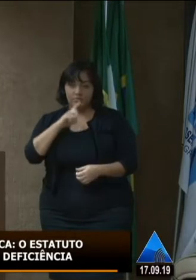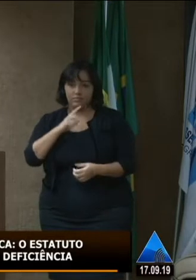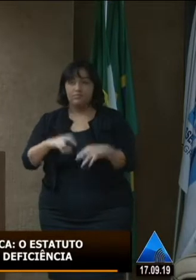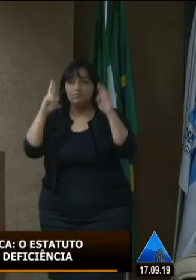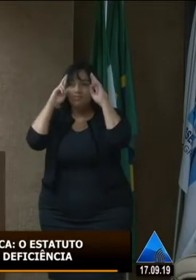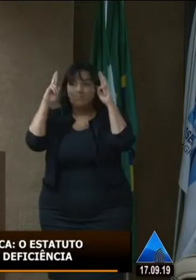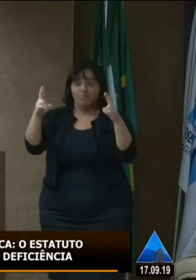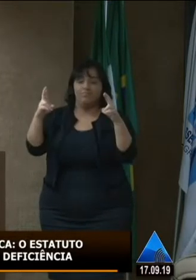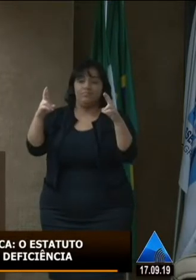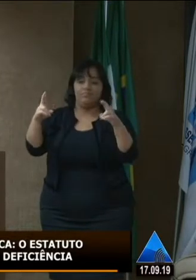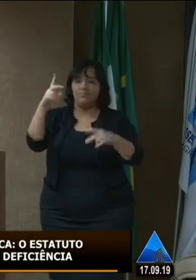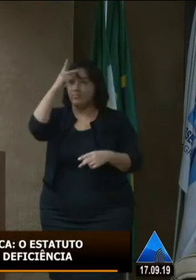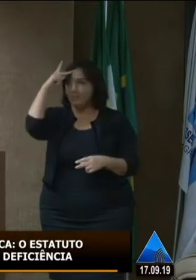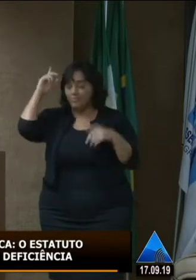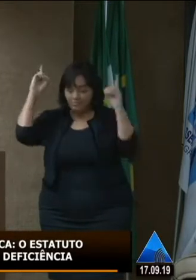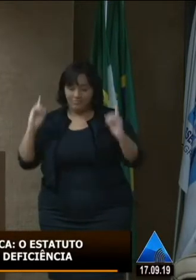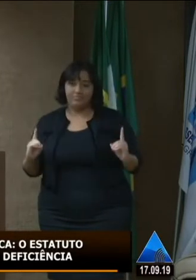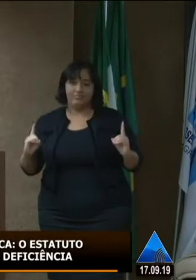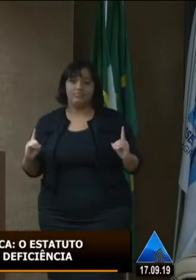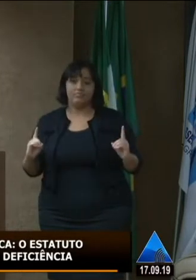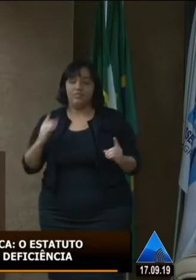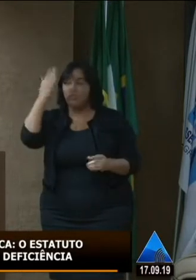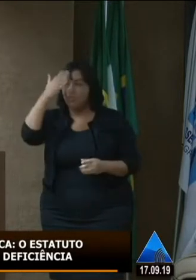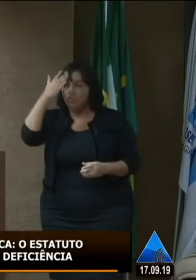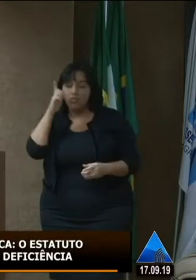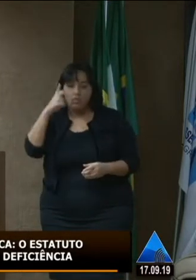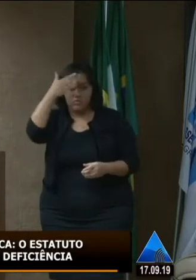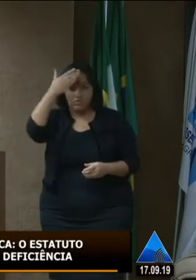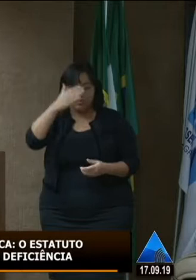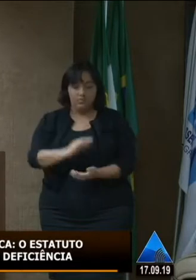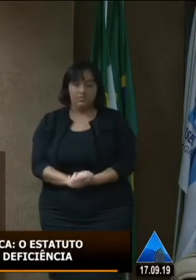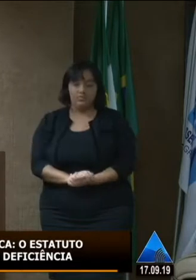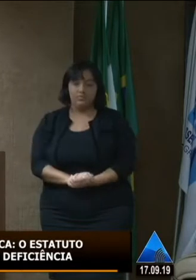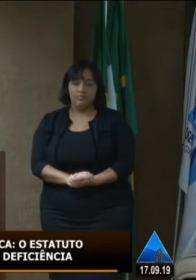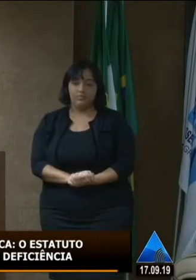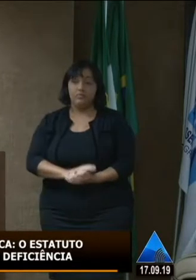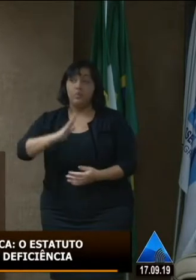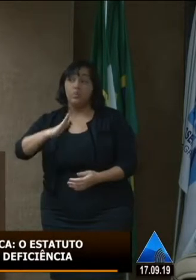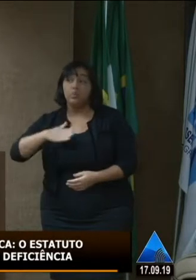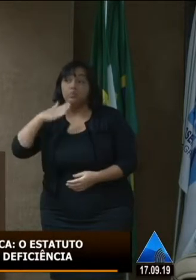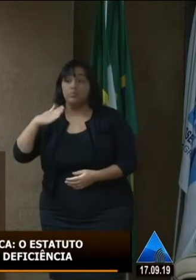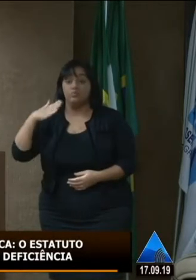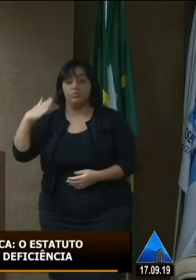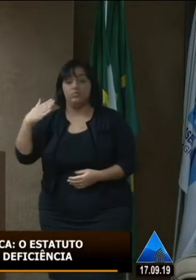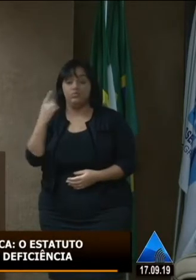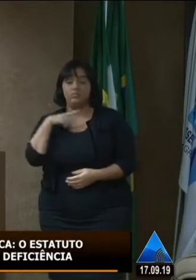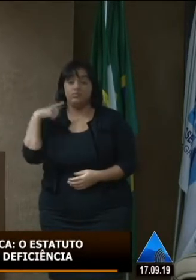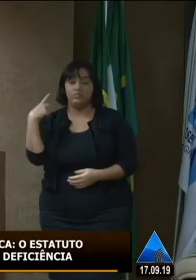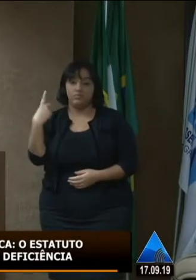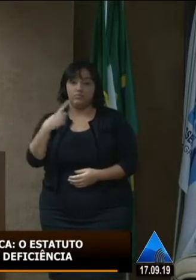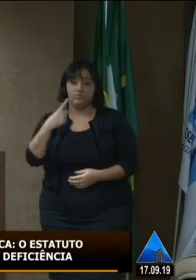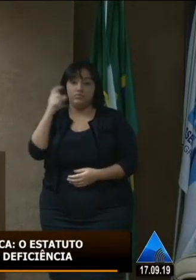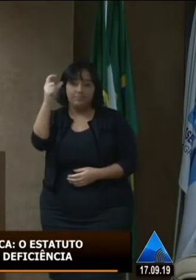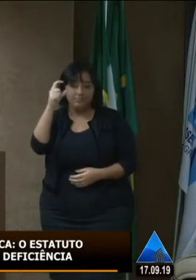respeito às deficiências que não são visíveis quando a gente está com aquele